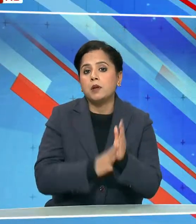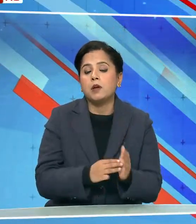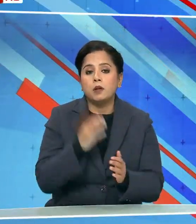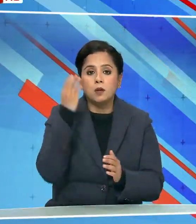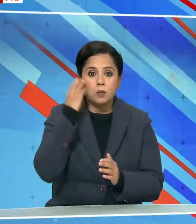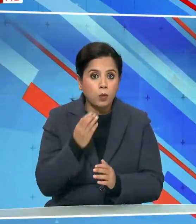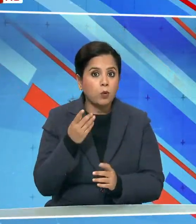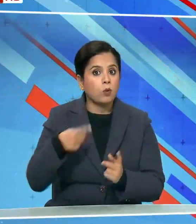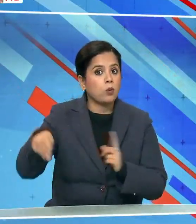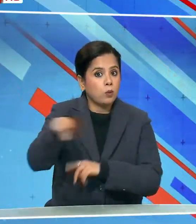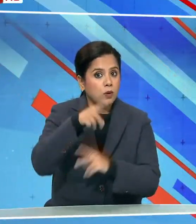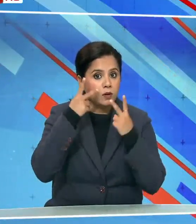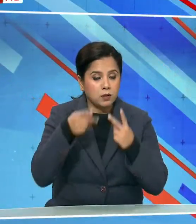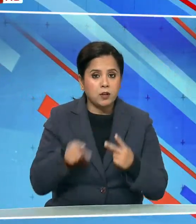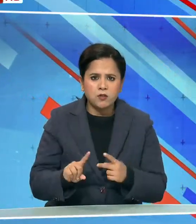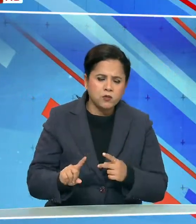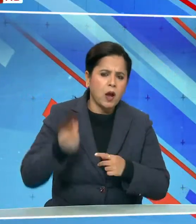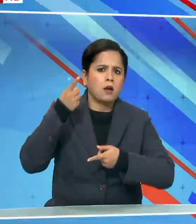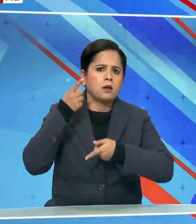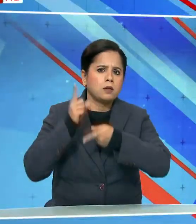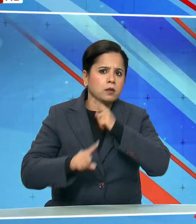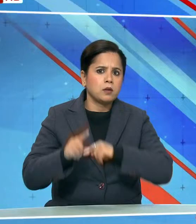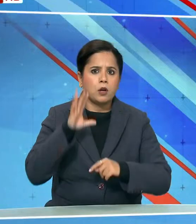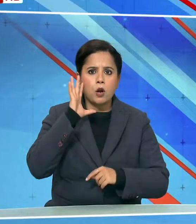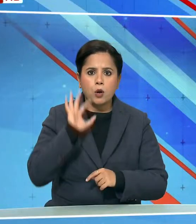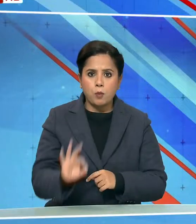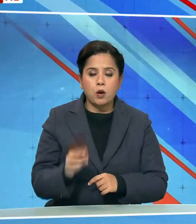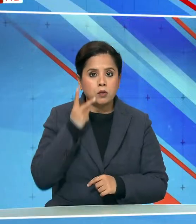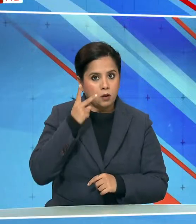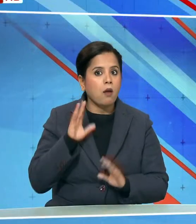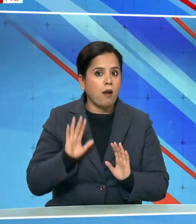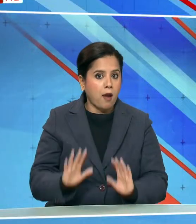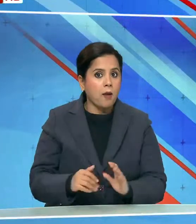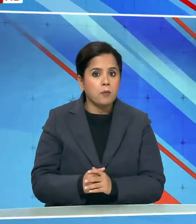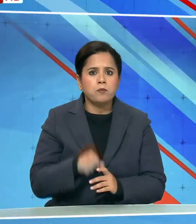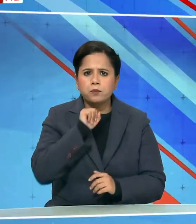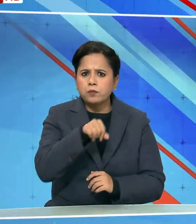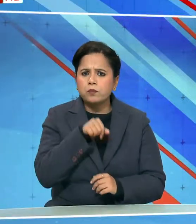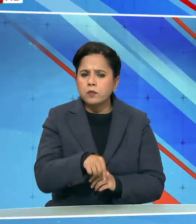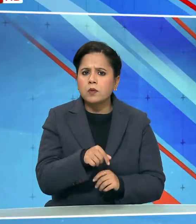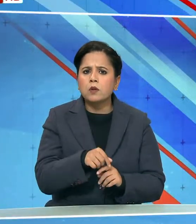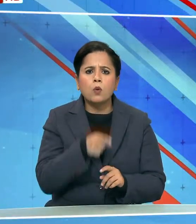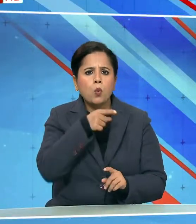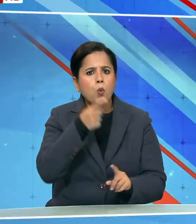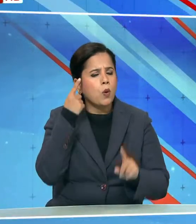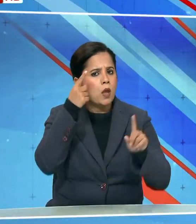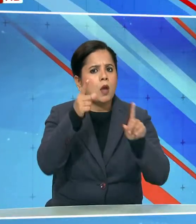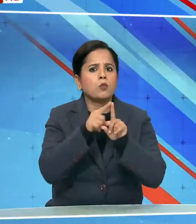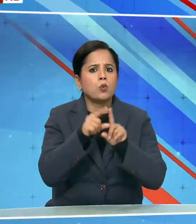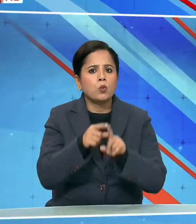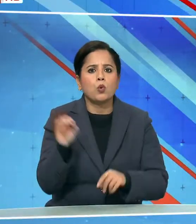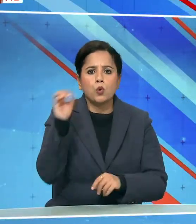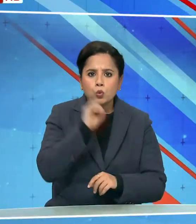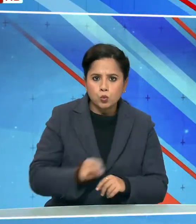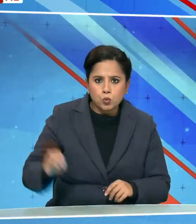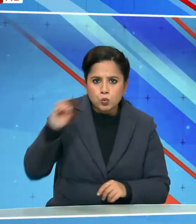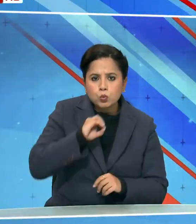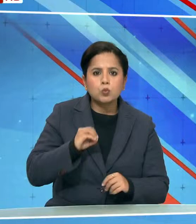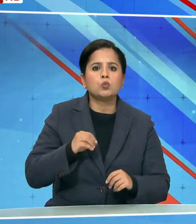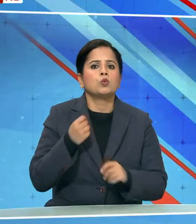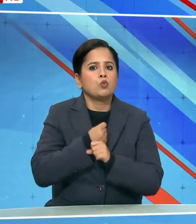नरेंद्र मोदी द्वारा की गई पहल एहतिहासिक है उनकी यात्रा का उदेश गुजरात उडिशा,